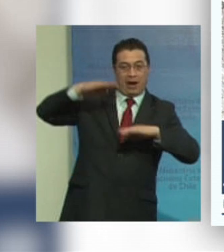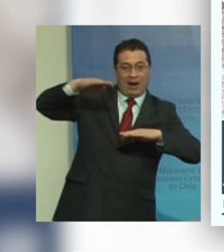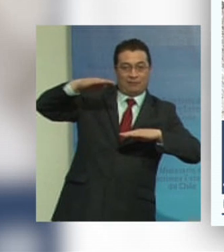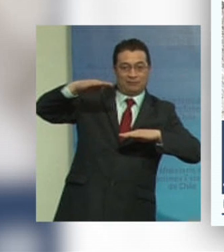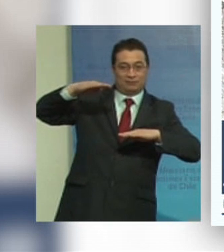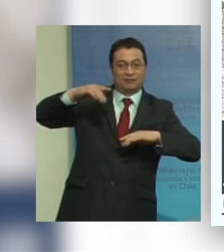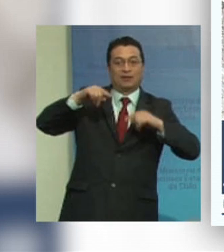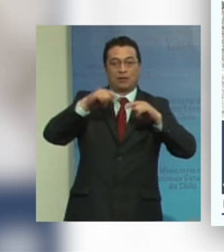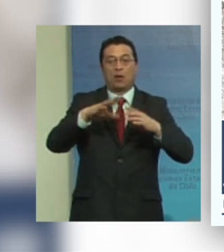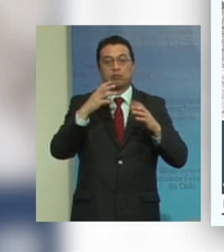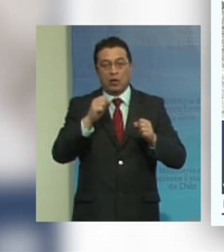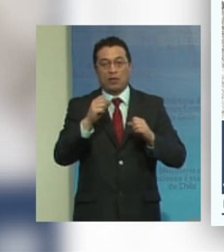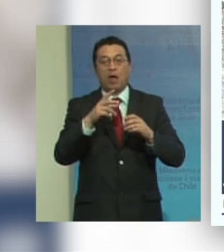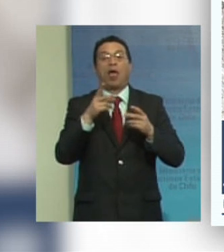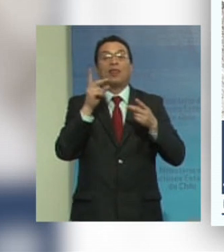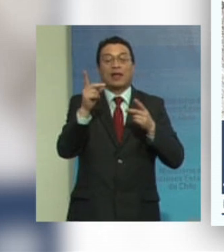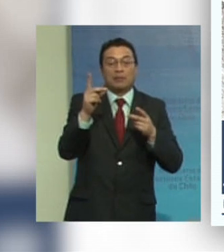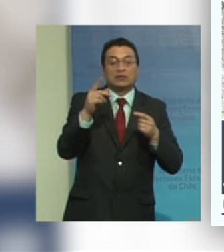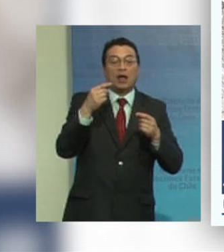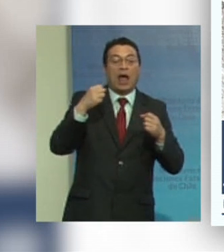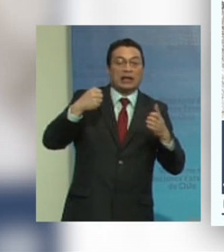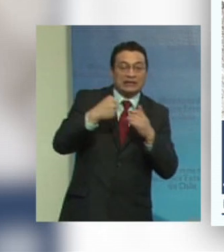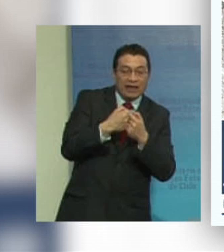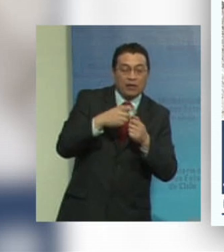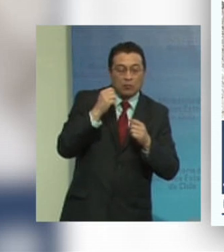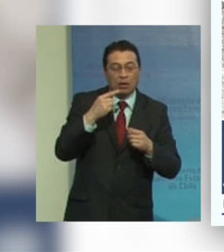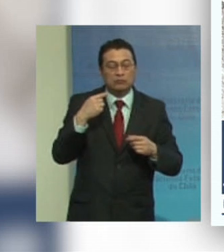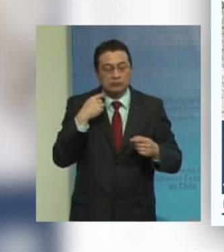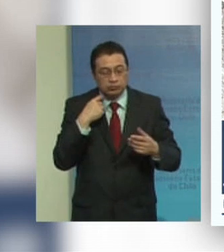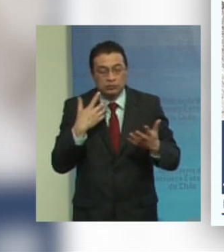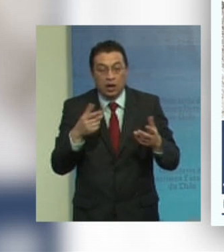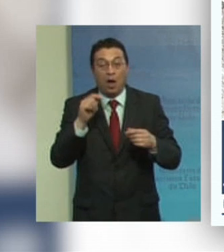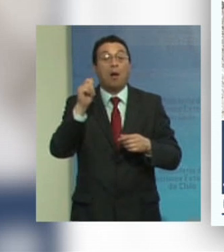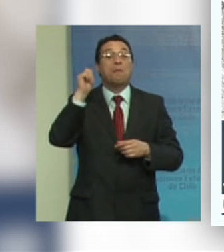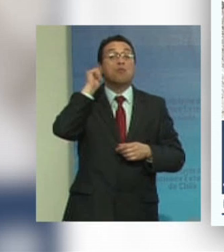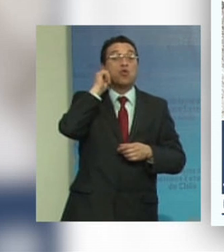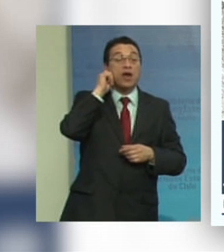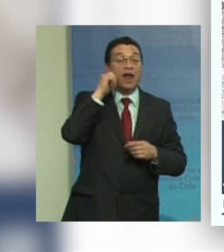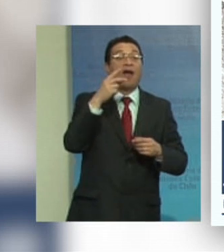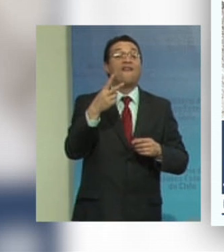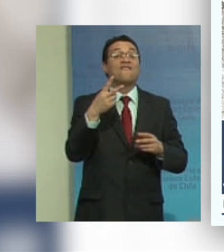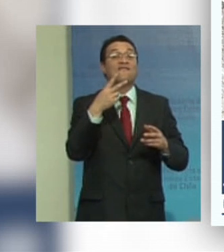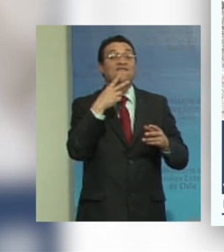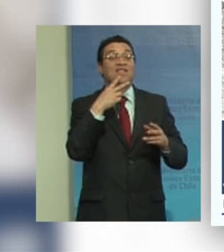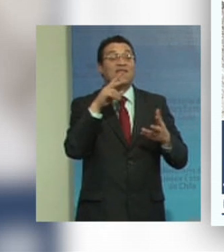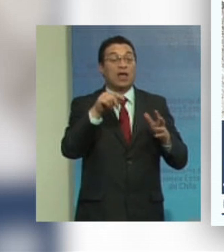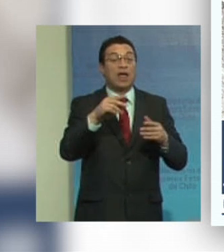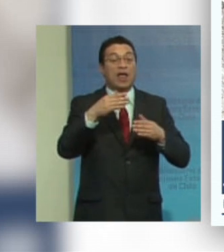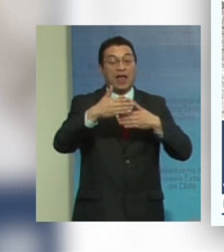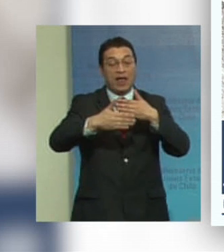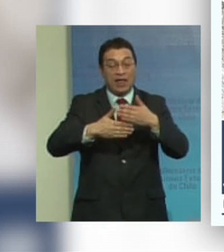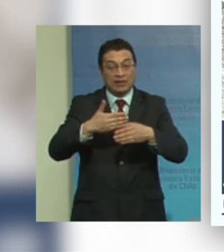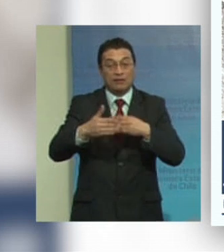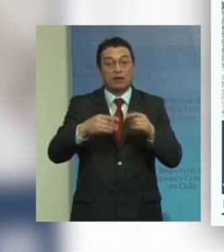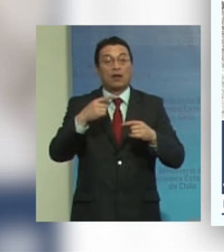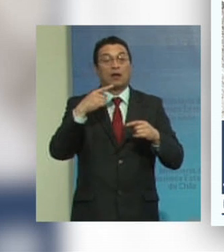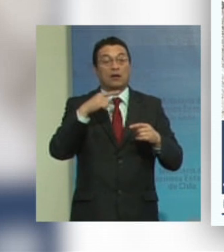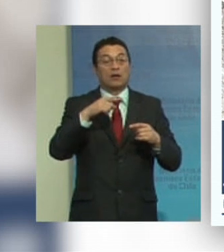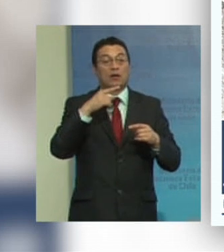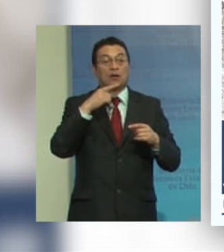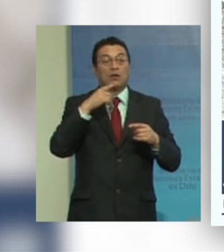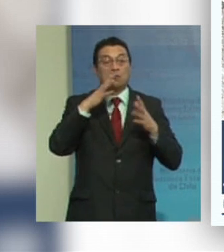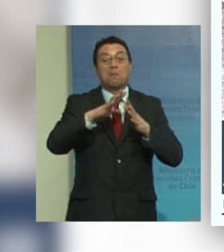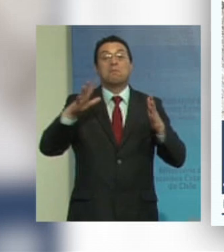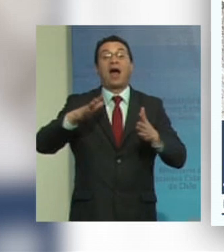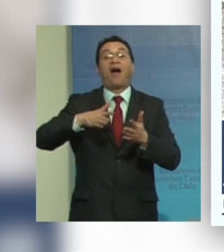generada por un accidente o una enfermedad crónica de igual modo las mujeres viven estas etapas de su vida en un contexto de mayor